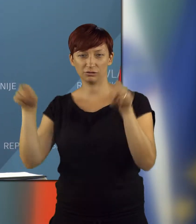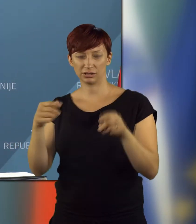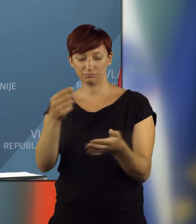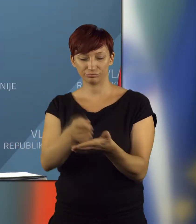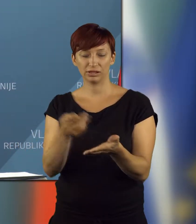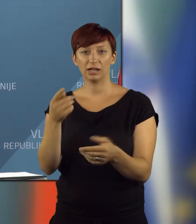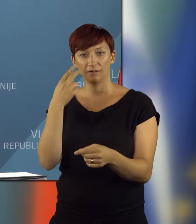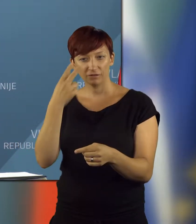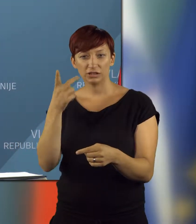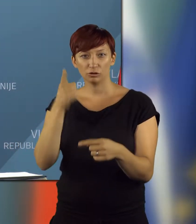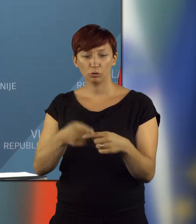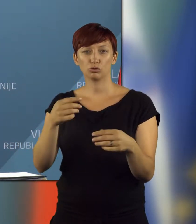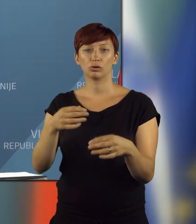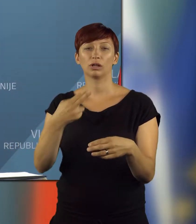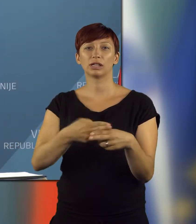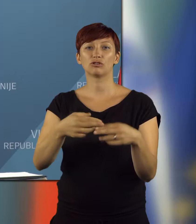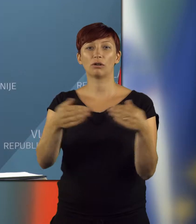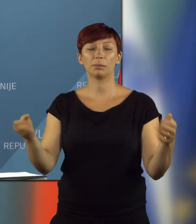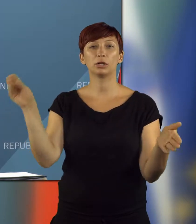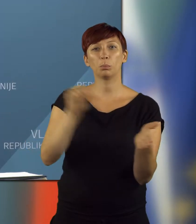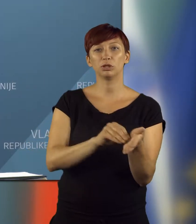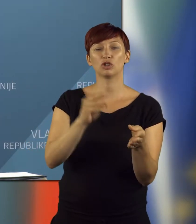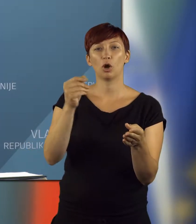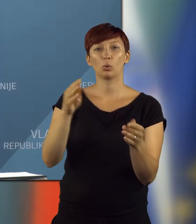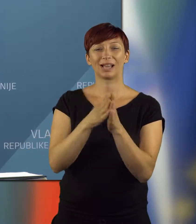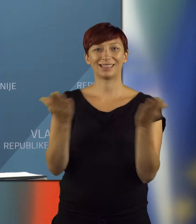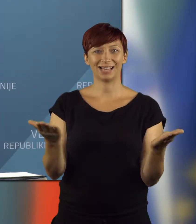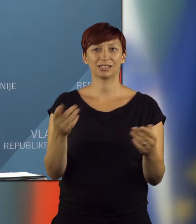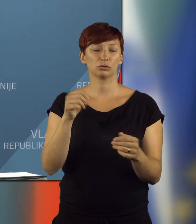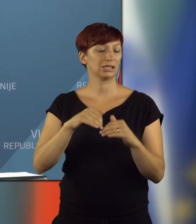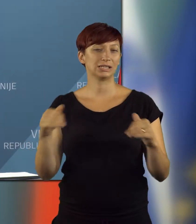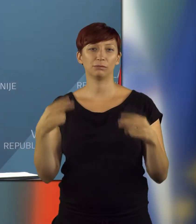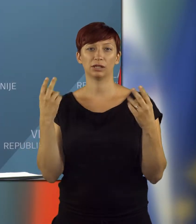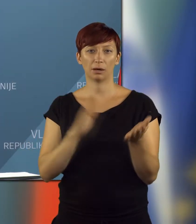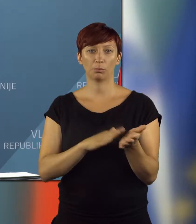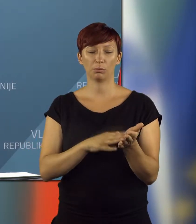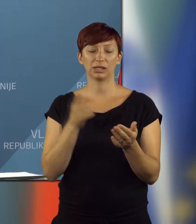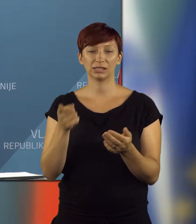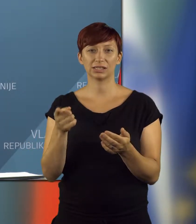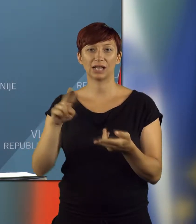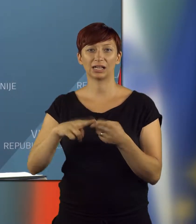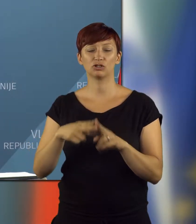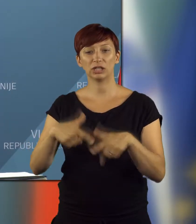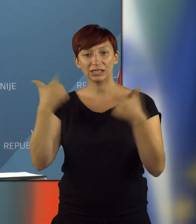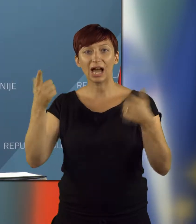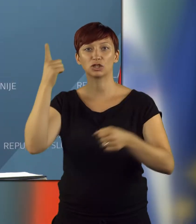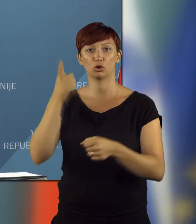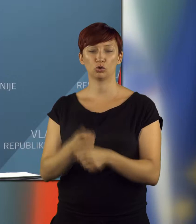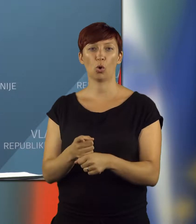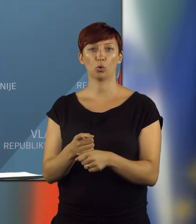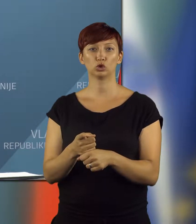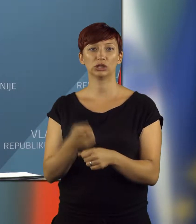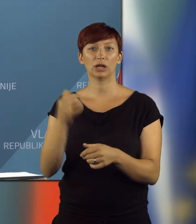tudi evidentira državna meja v katastro. To pa je izjemnega pomena, ker se na tak način jasno